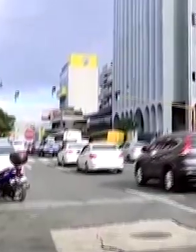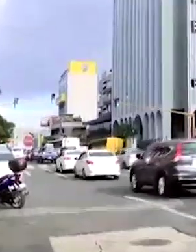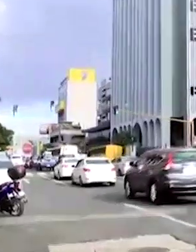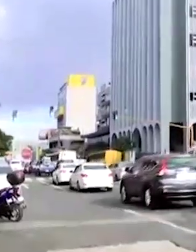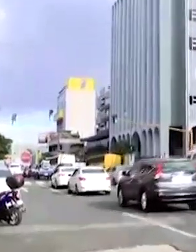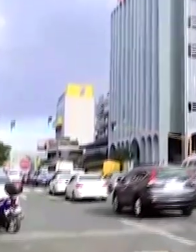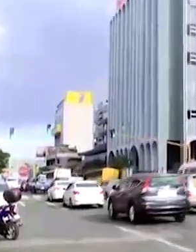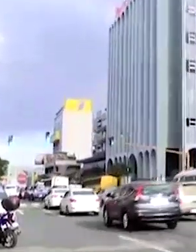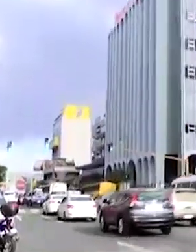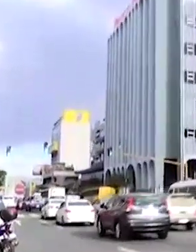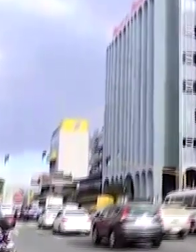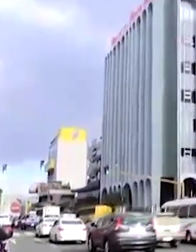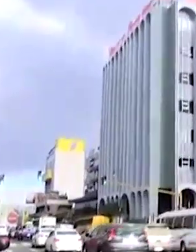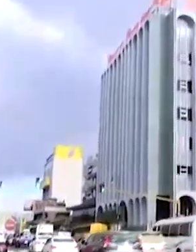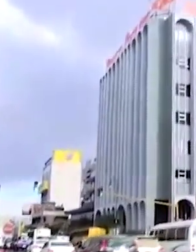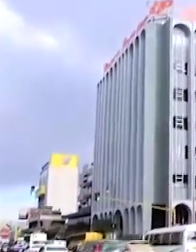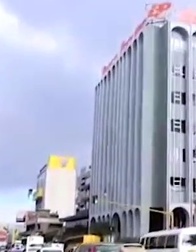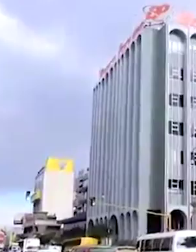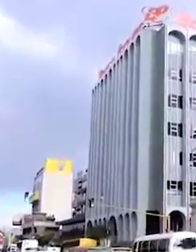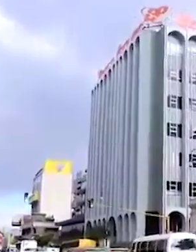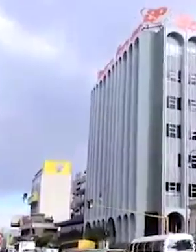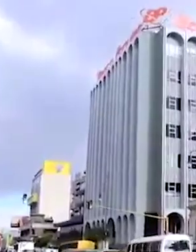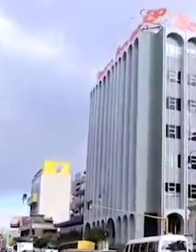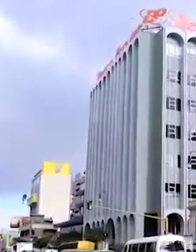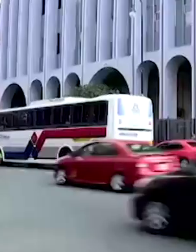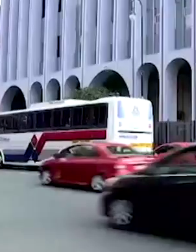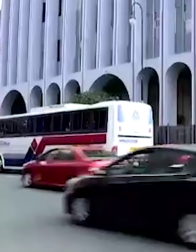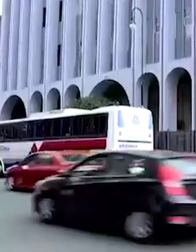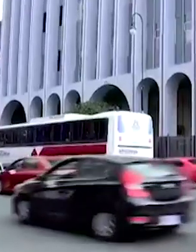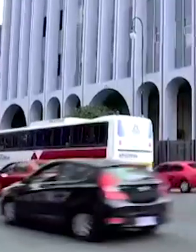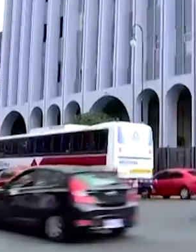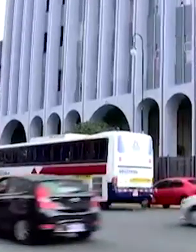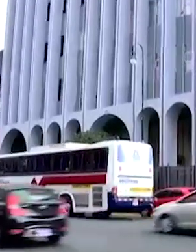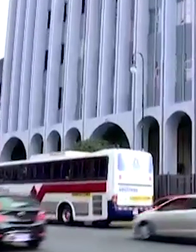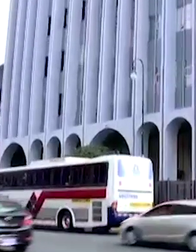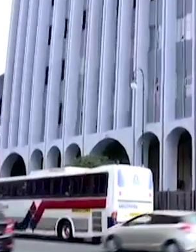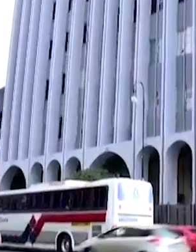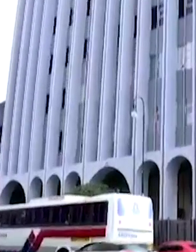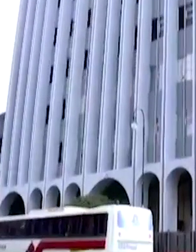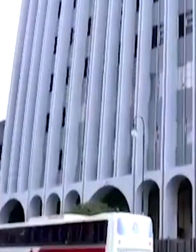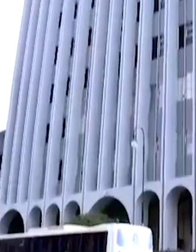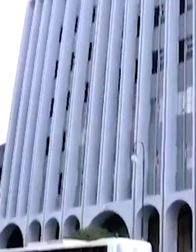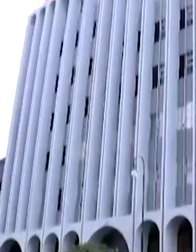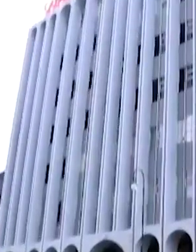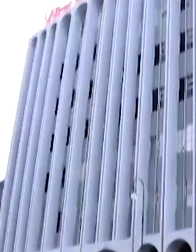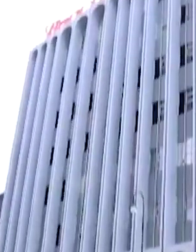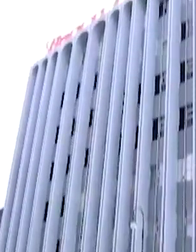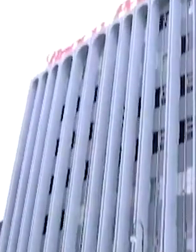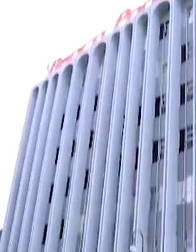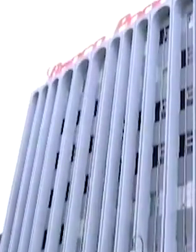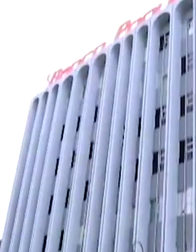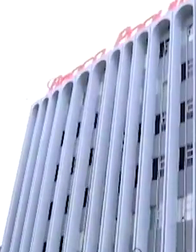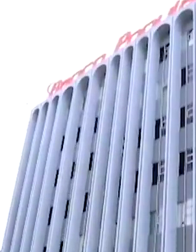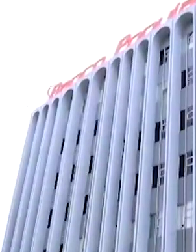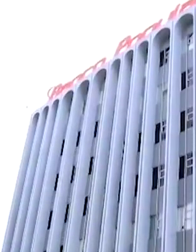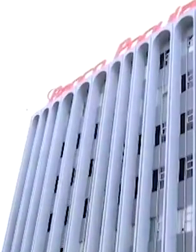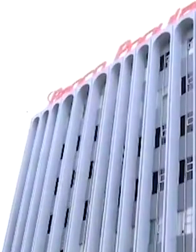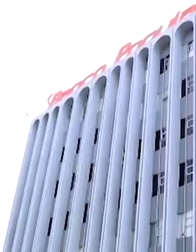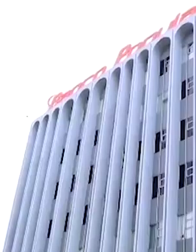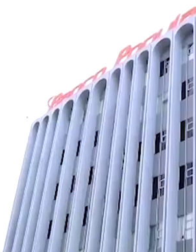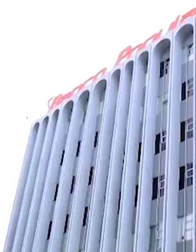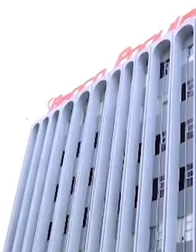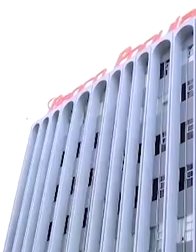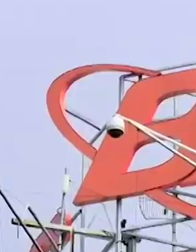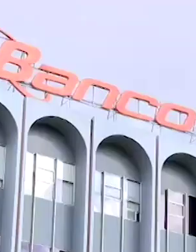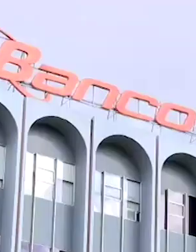acatar el decreto emitido por el gobierno el pasado 30 de mayo para que todos los gerentes de los bancos estatales deben un